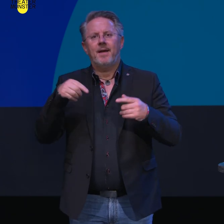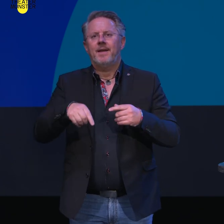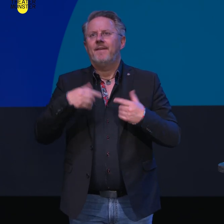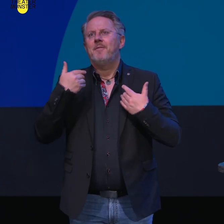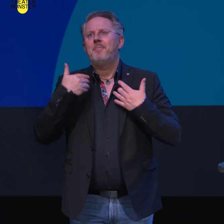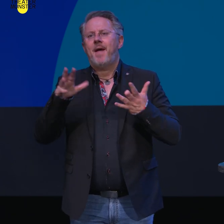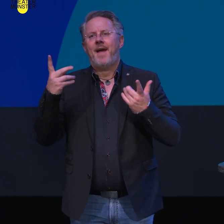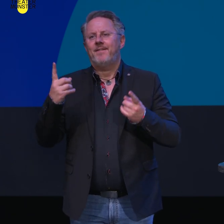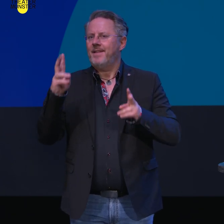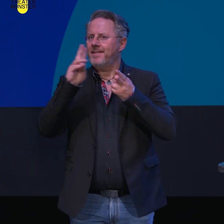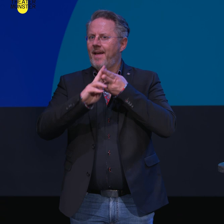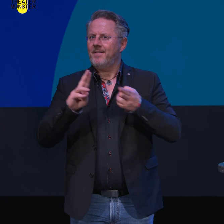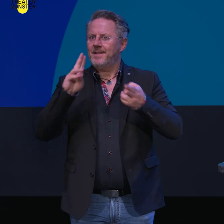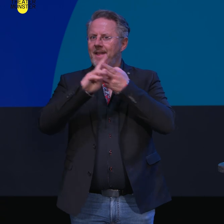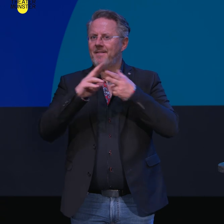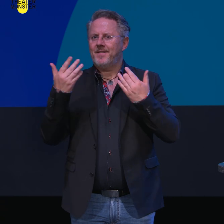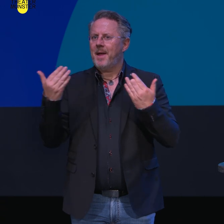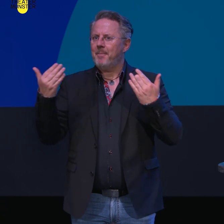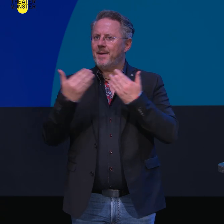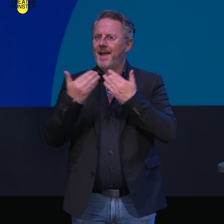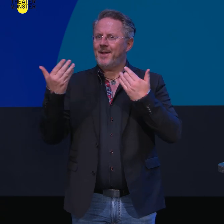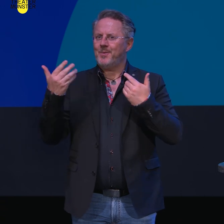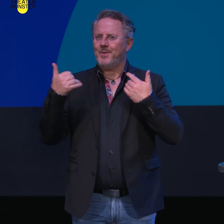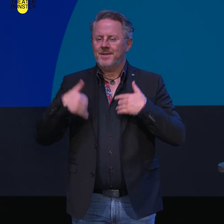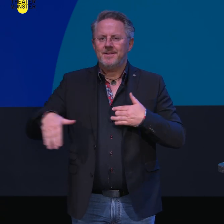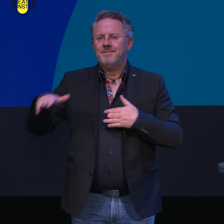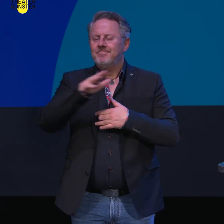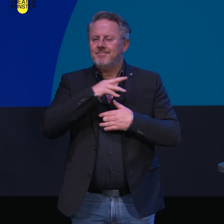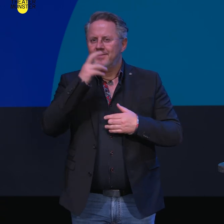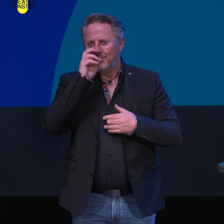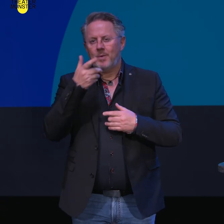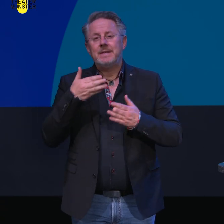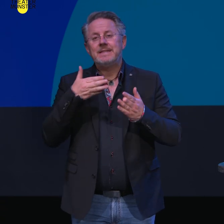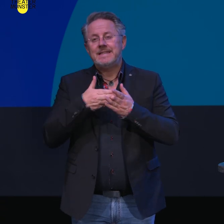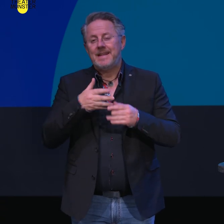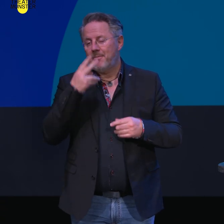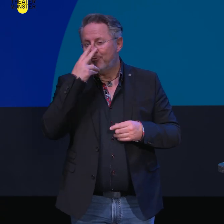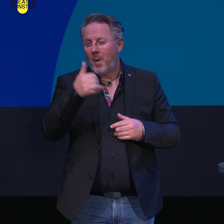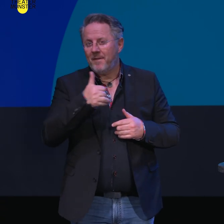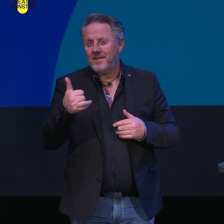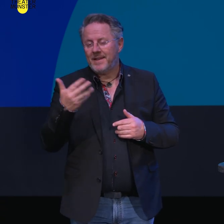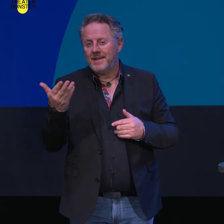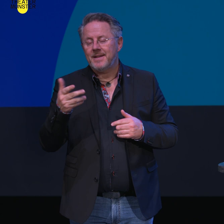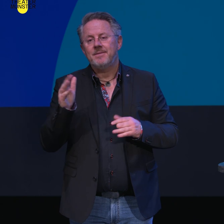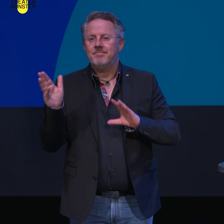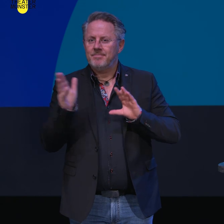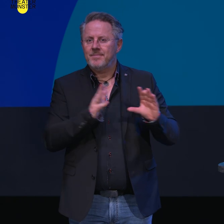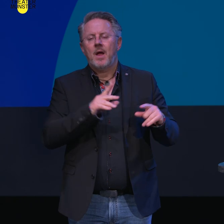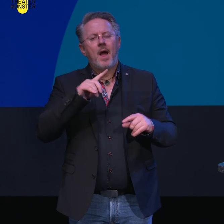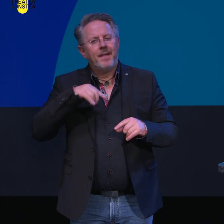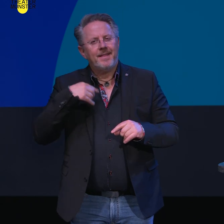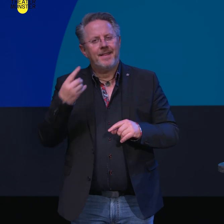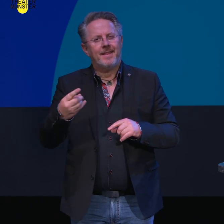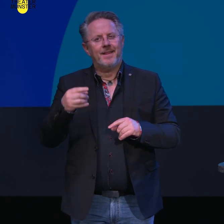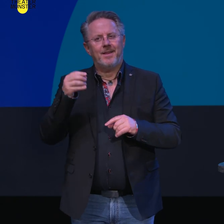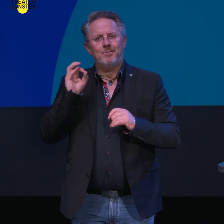Begegnung auch jenseits des Vorstellungsformats wird. Da haben wir noch große Ziele. Mal schauen, wie weit wir da kommen. Außerdem werden wir in jeder Spielzeit